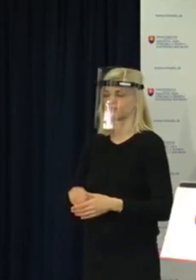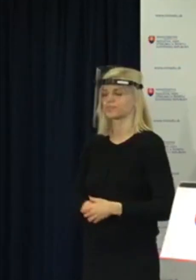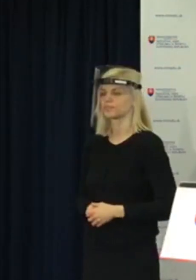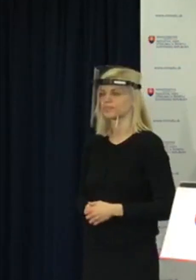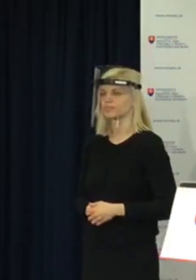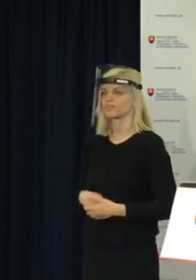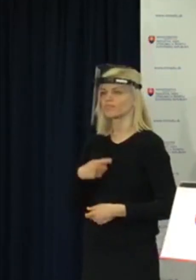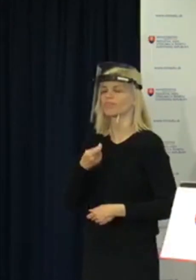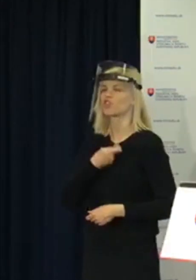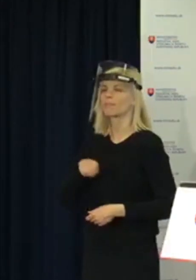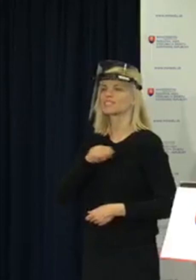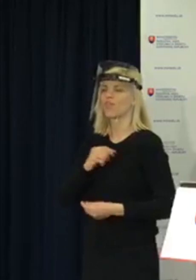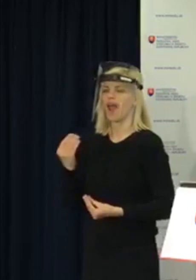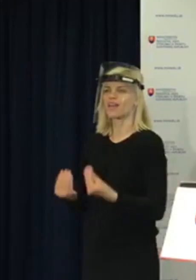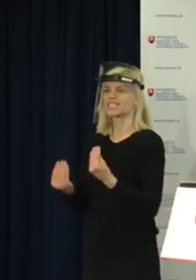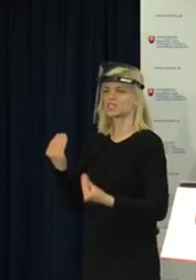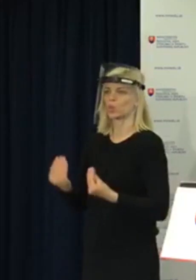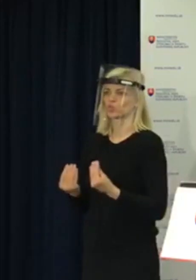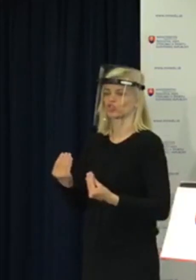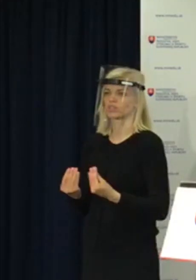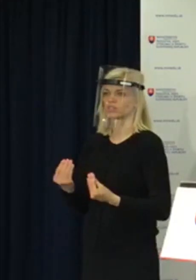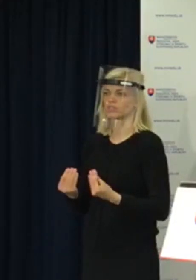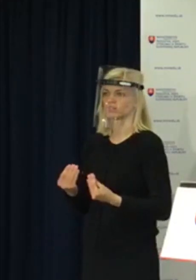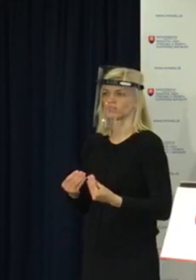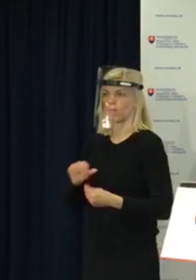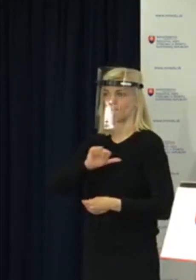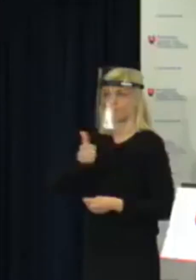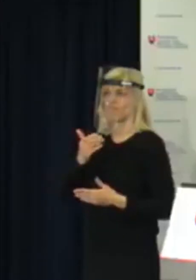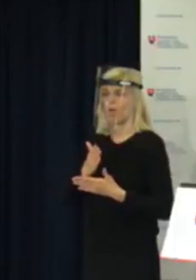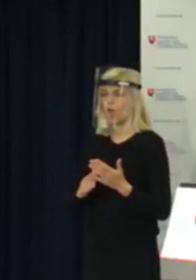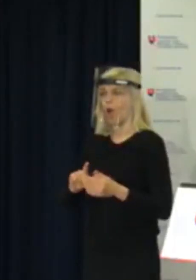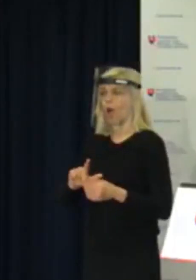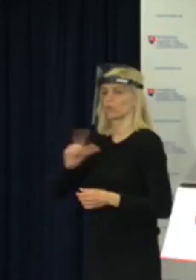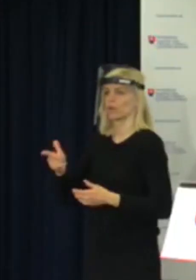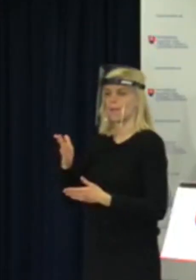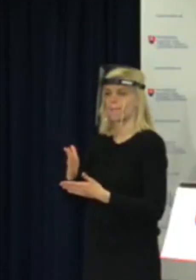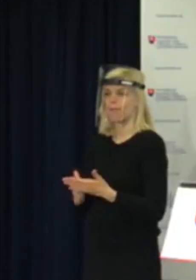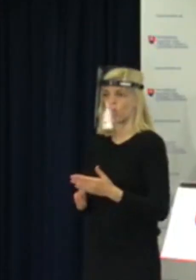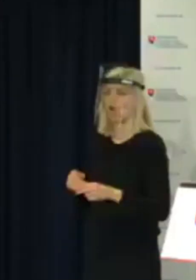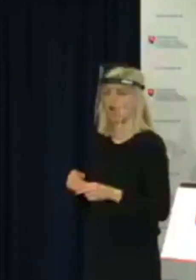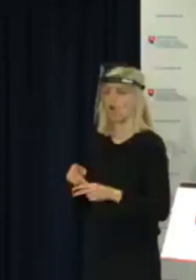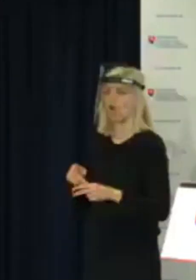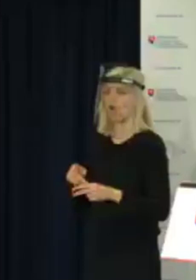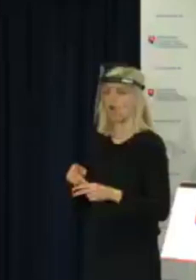Komisionálne skúšky za prvý pôrok alebo za druhý pôrok realizuje stredná škola pre žiakov